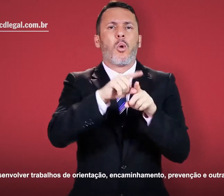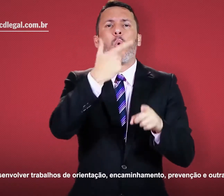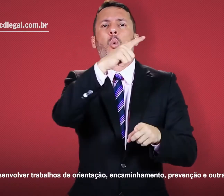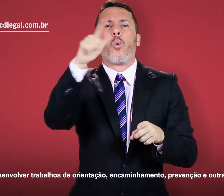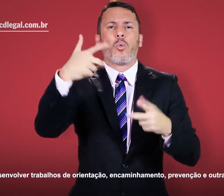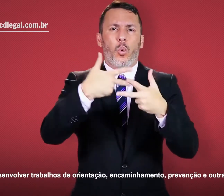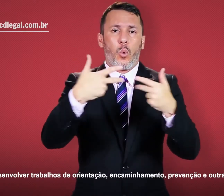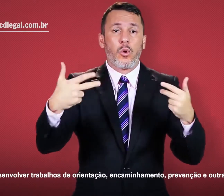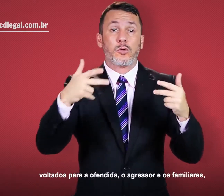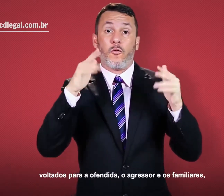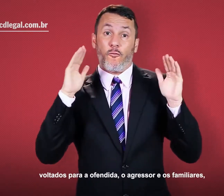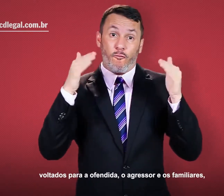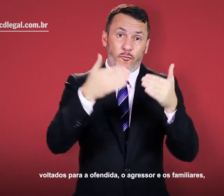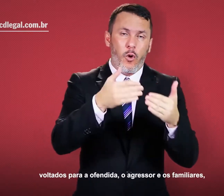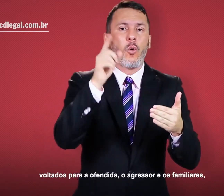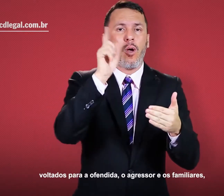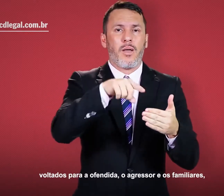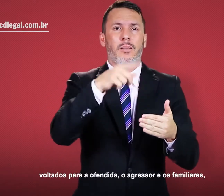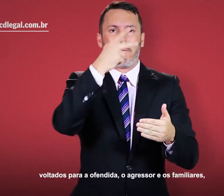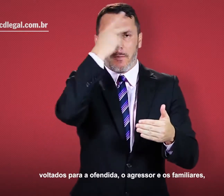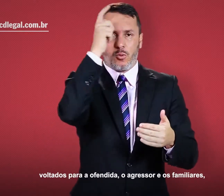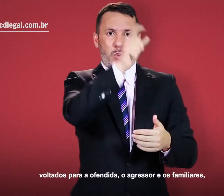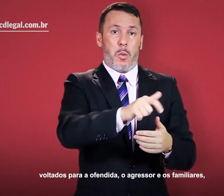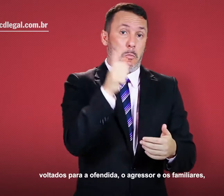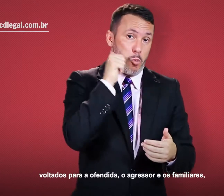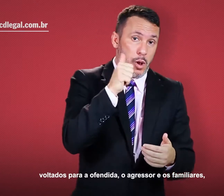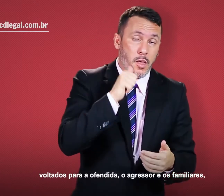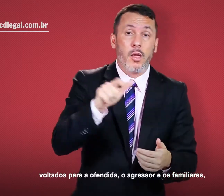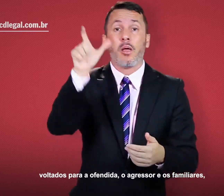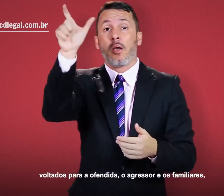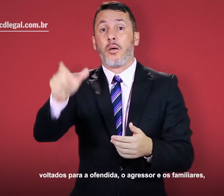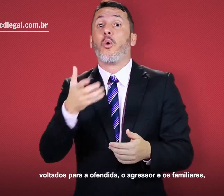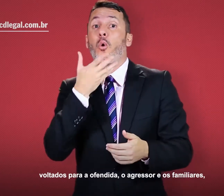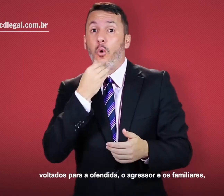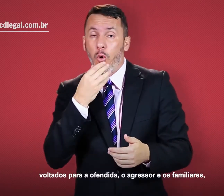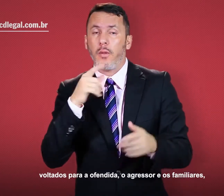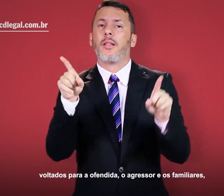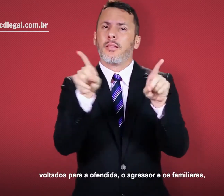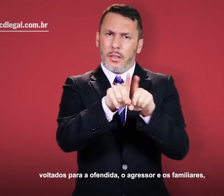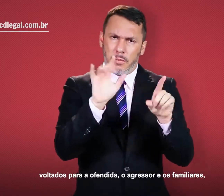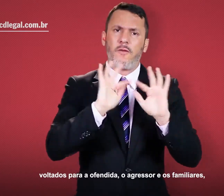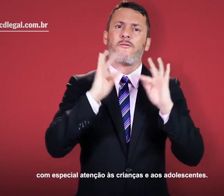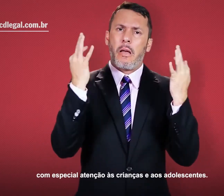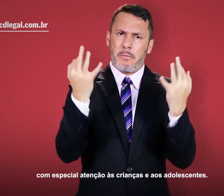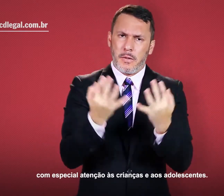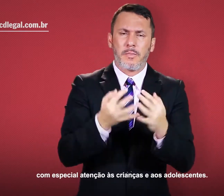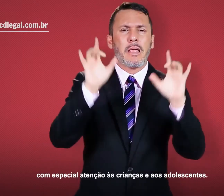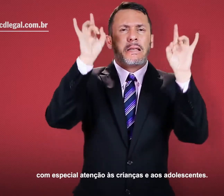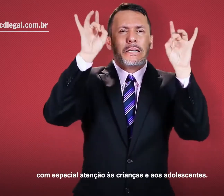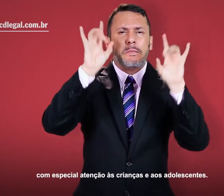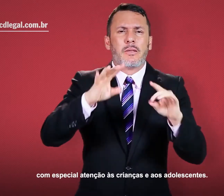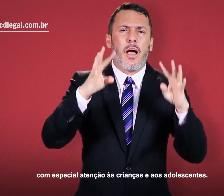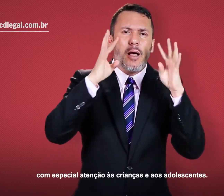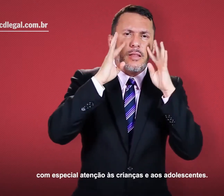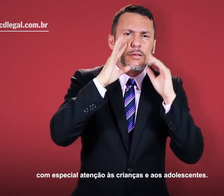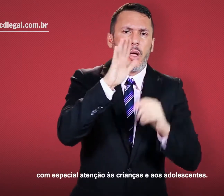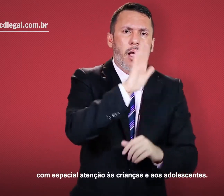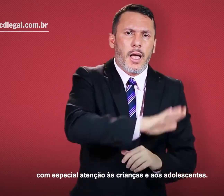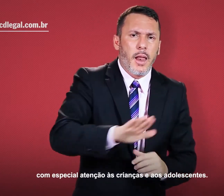outras medidas voltados para a ofendida, o agressor e os familiares, com especial atenção às crianças e